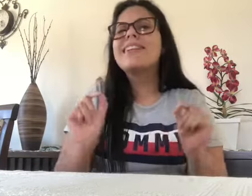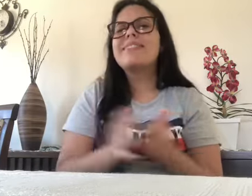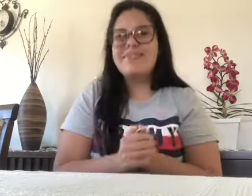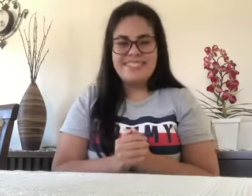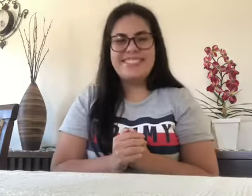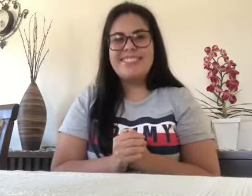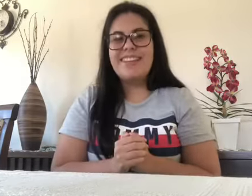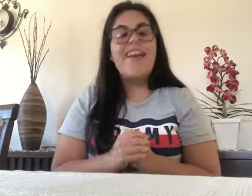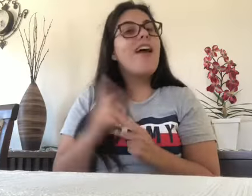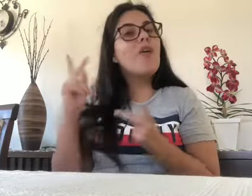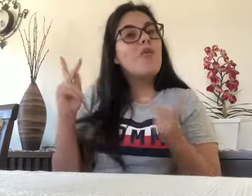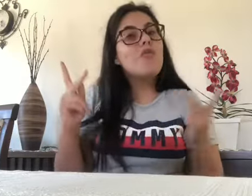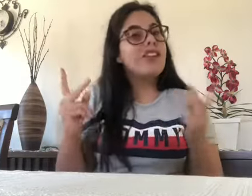O que eu estou fazendo aqui?